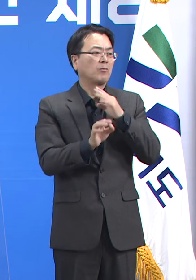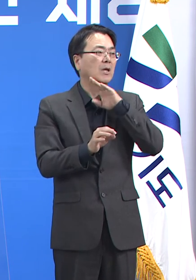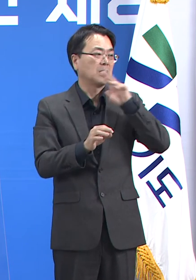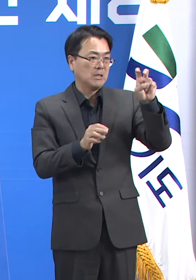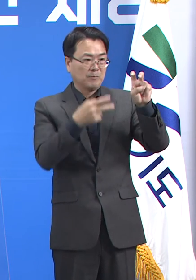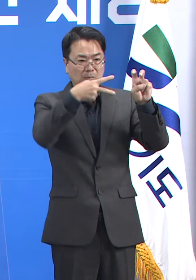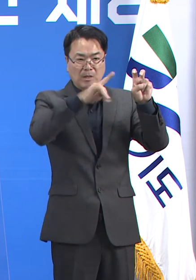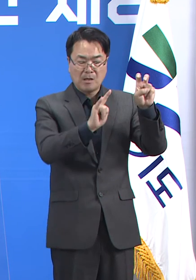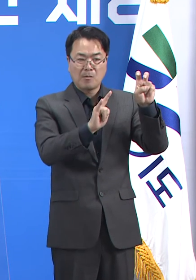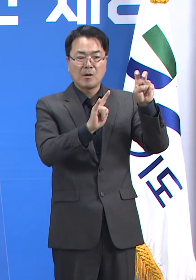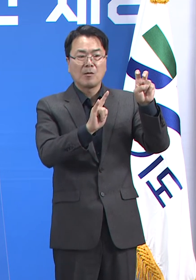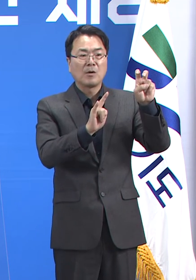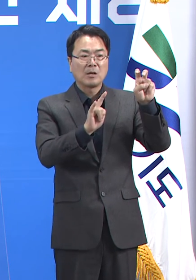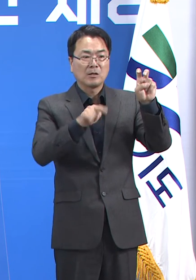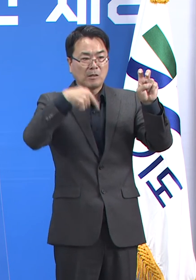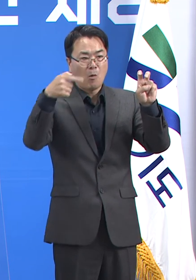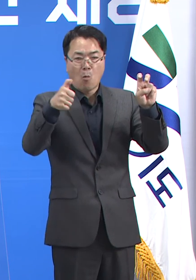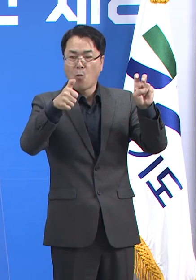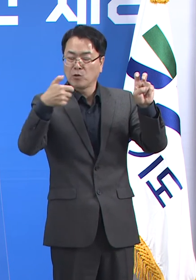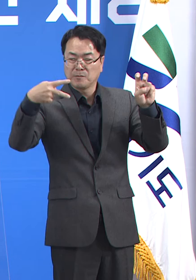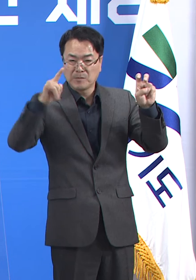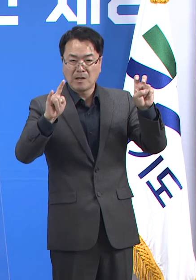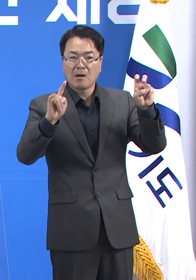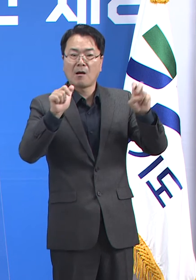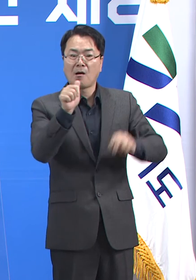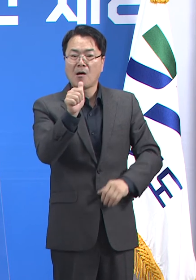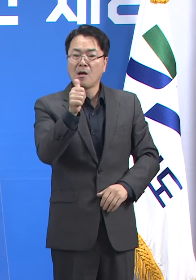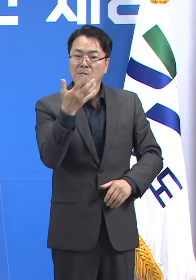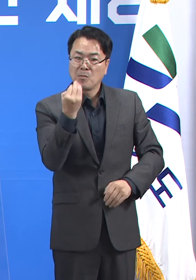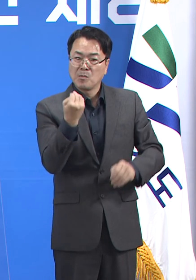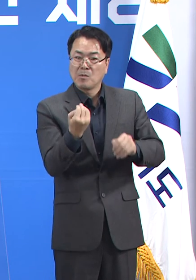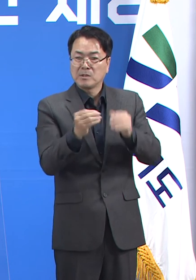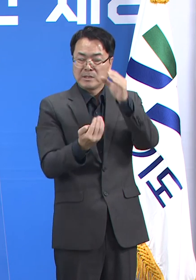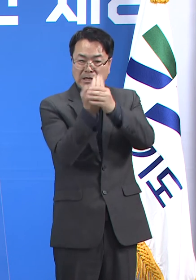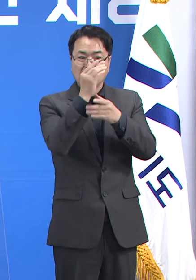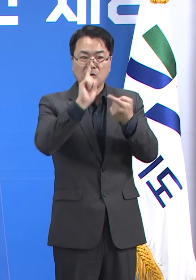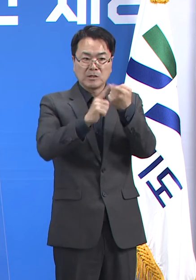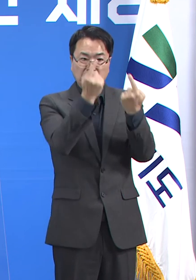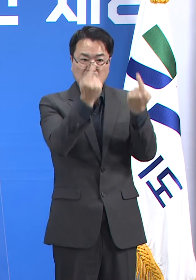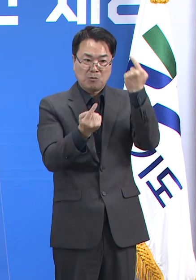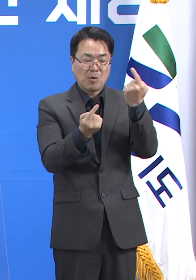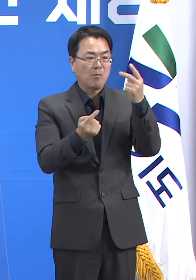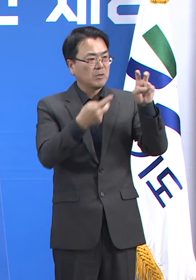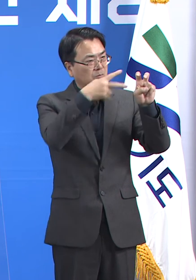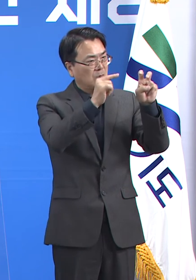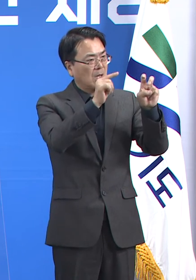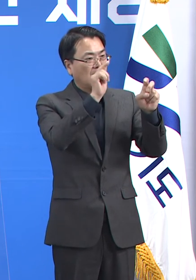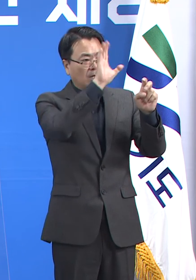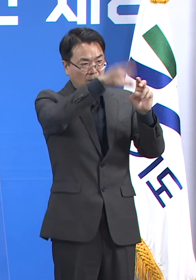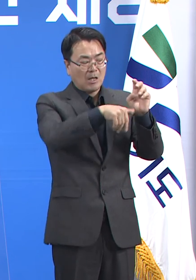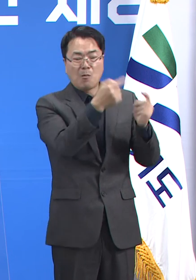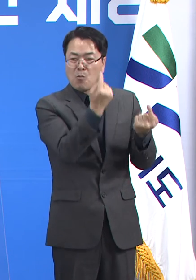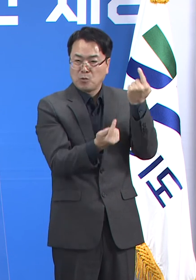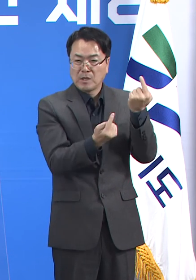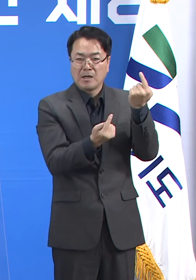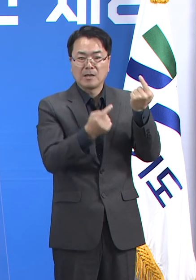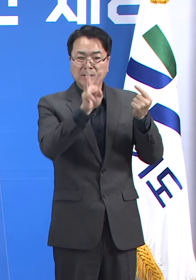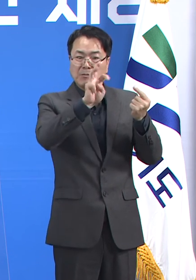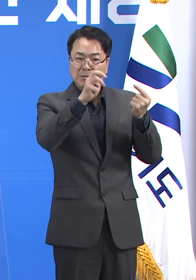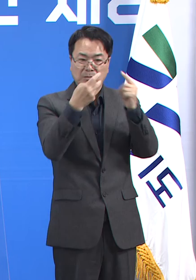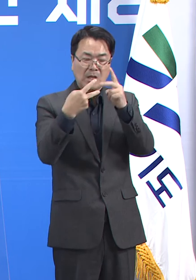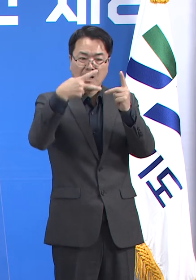.1명, 30대가 56.5명에서 10월 2주차에는 20대가 32.6명, 30대가